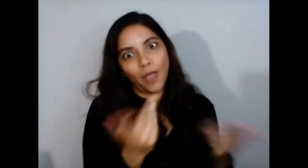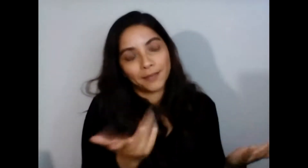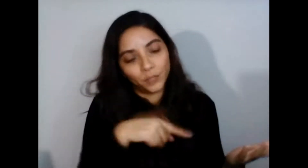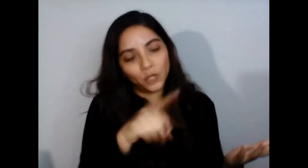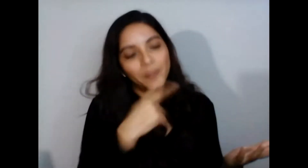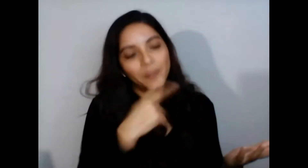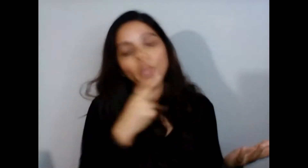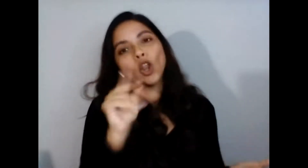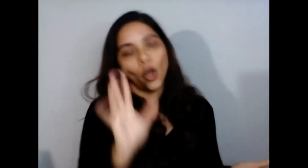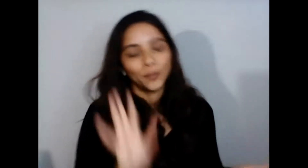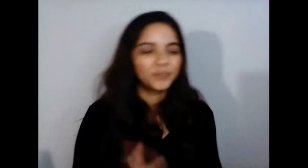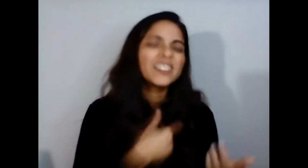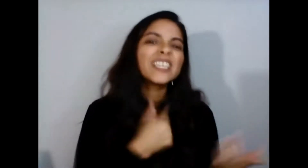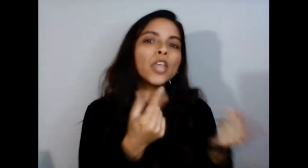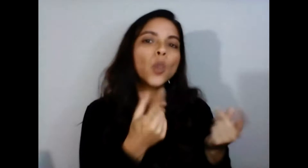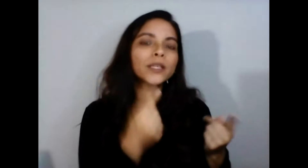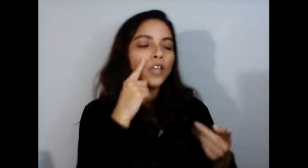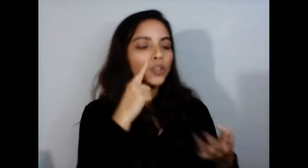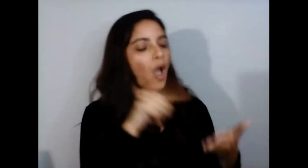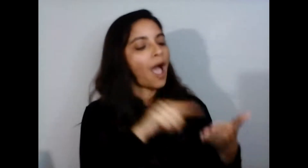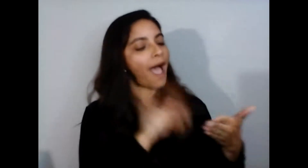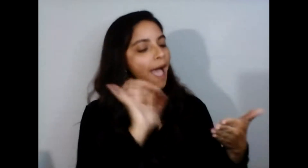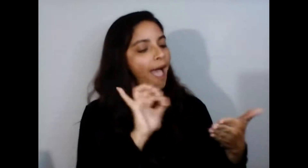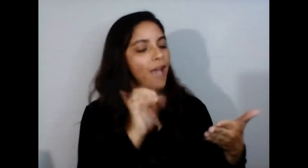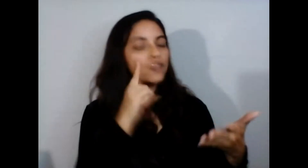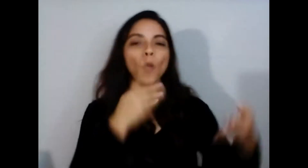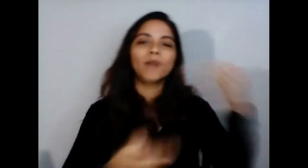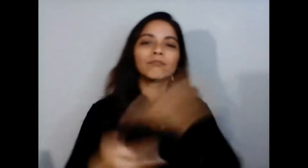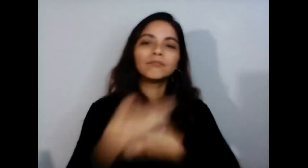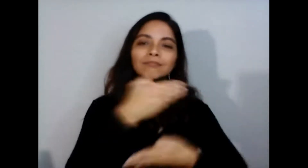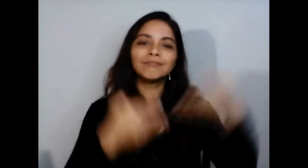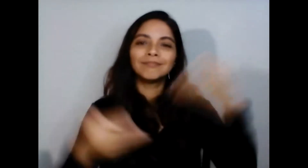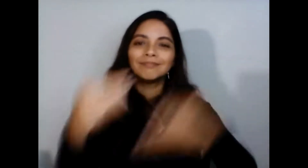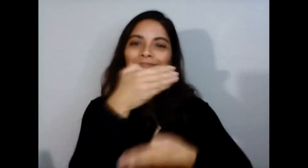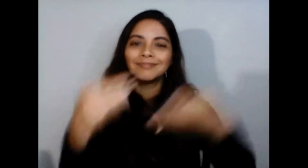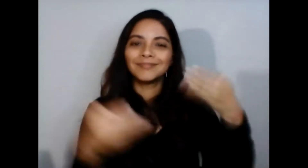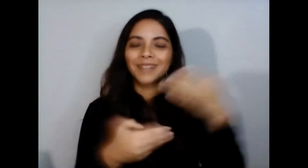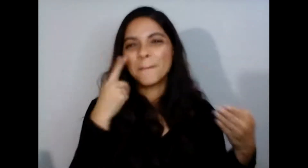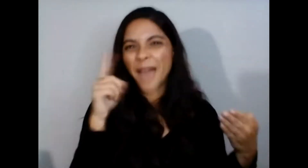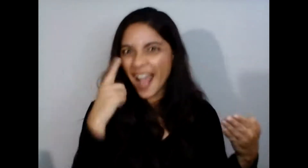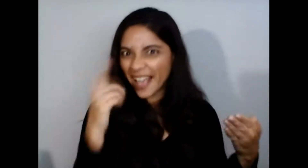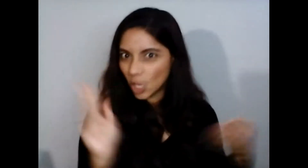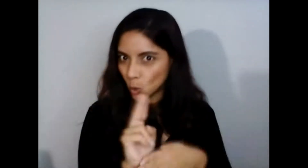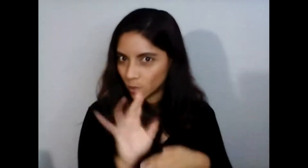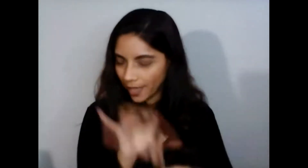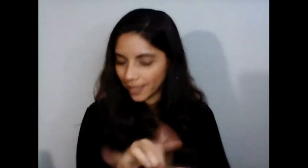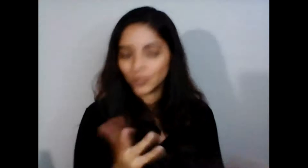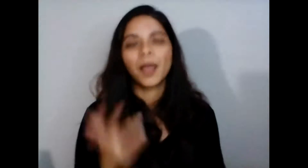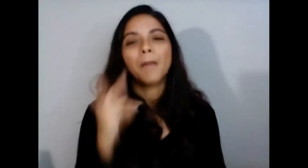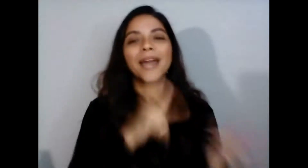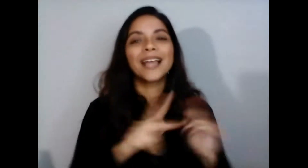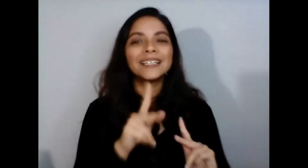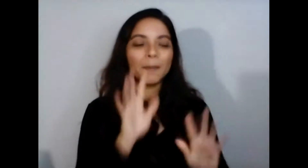hice fue que las intercale o las intercambié y las utilicé para que estos que están solitos en sus